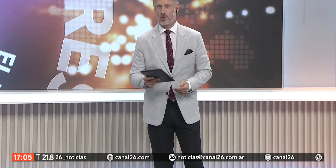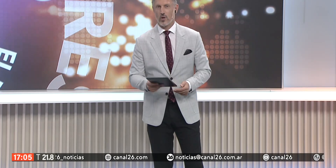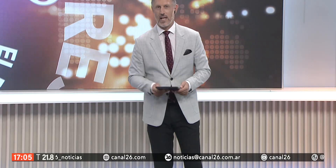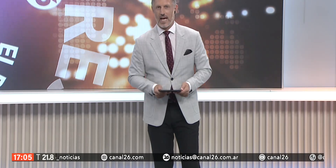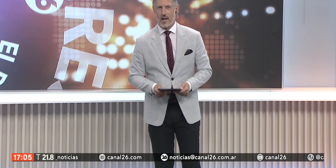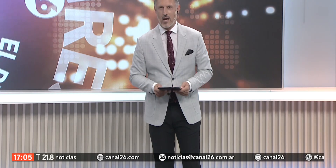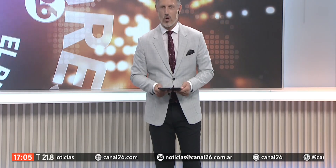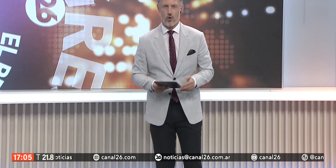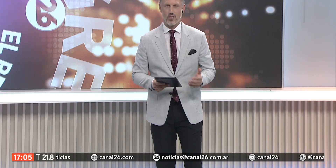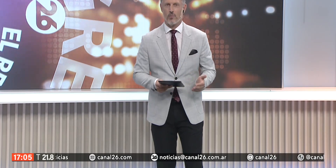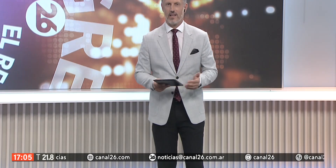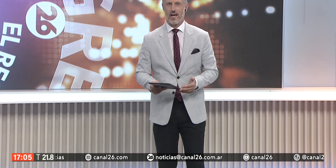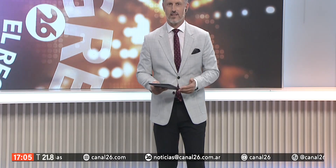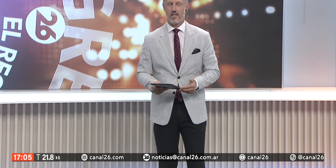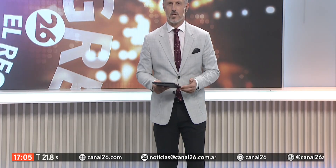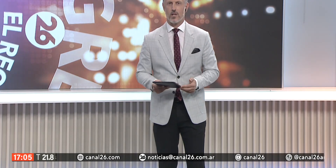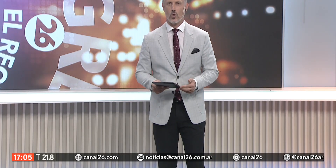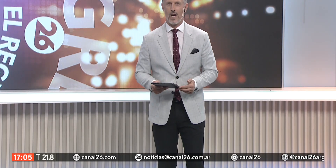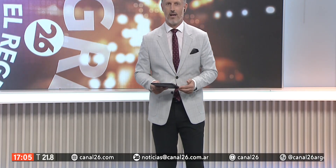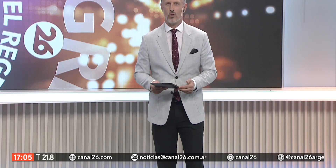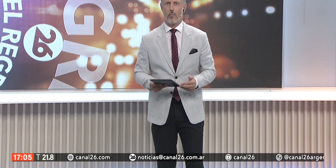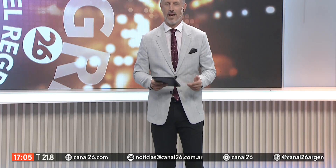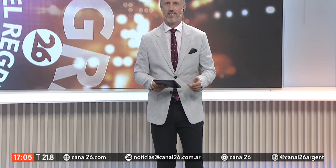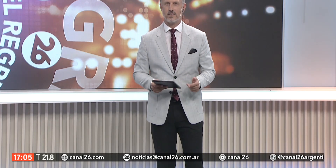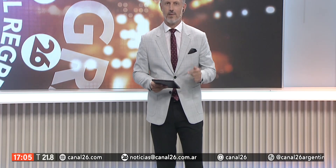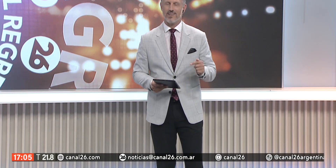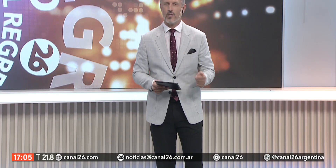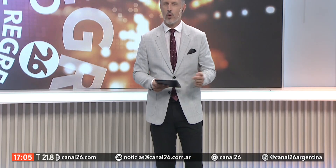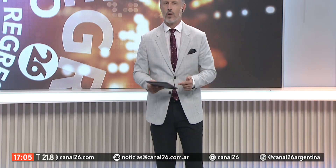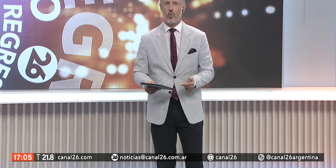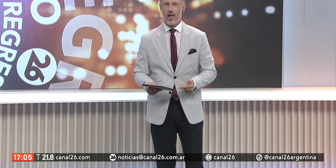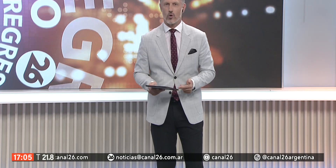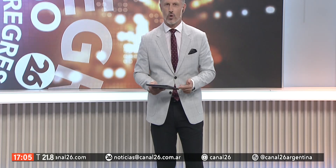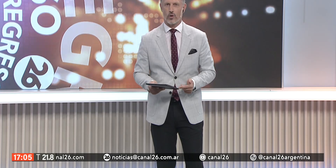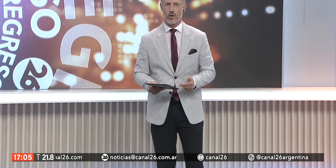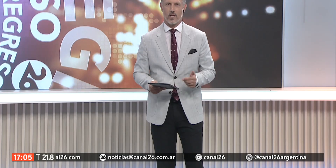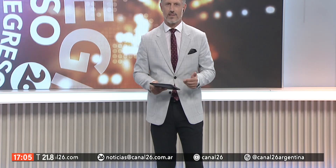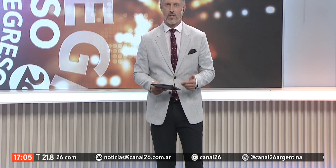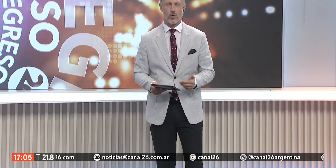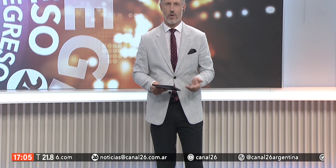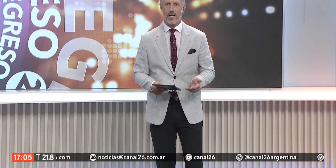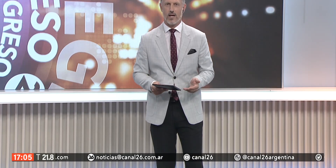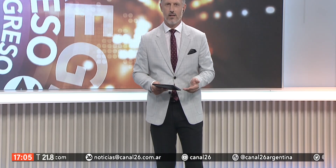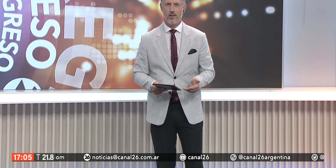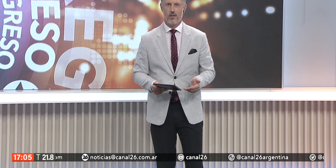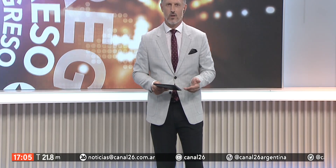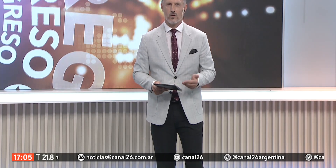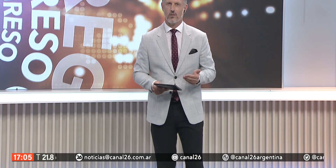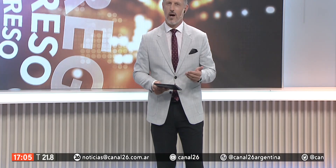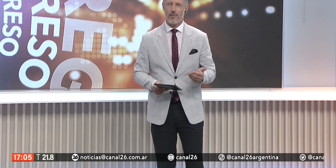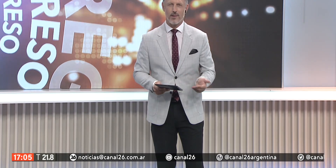Y a propósito de la guerra, los conflictos militares están llevando a los países estén o no vinculados con lo que está pasando en Ucrania